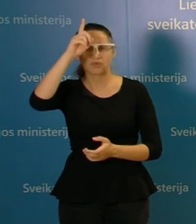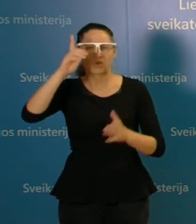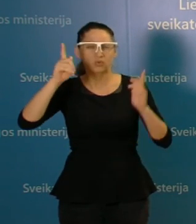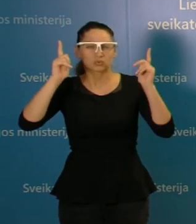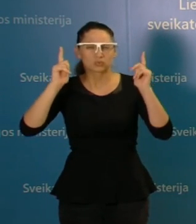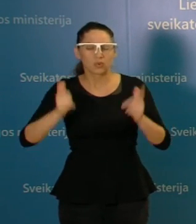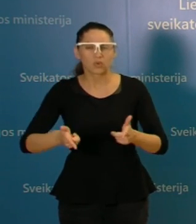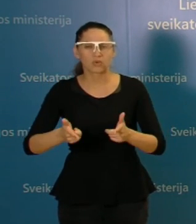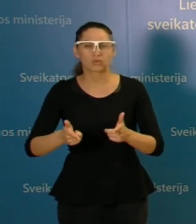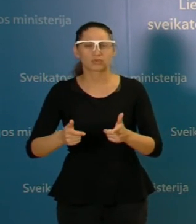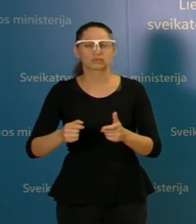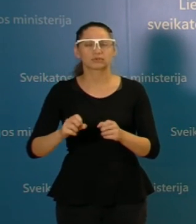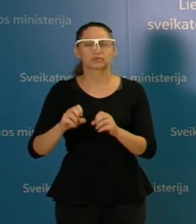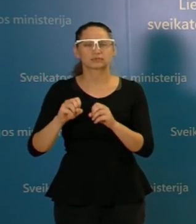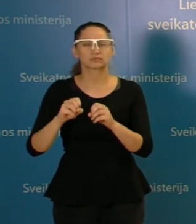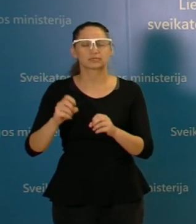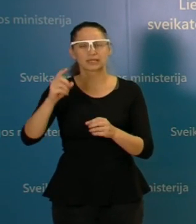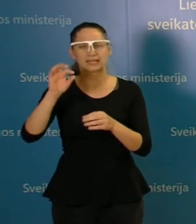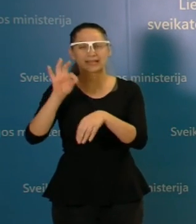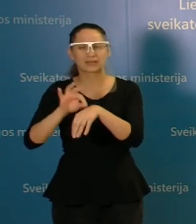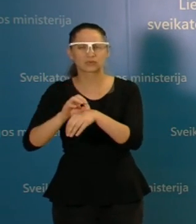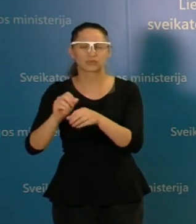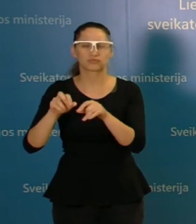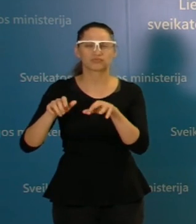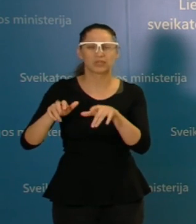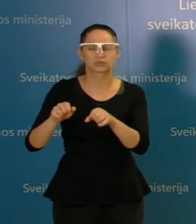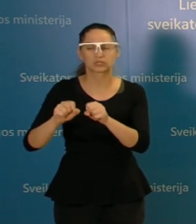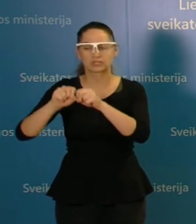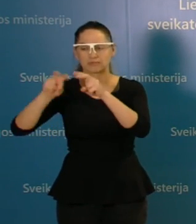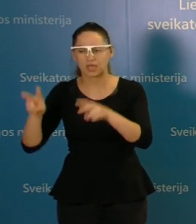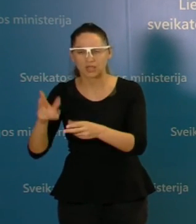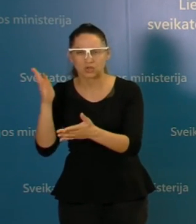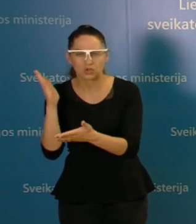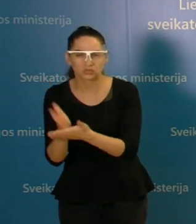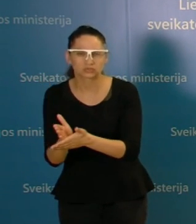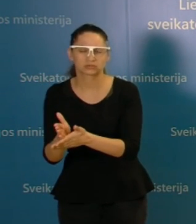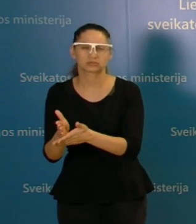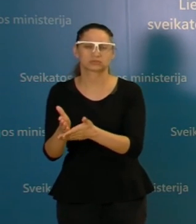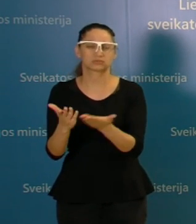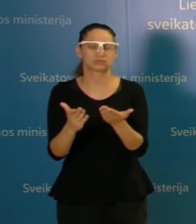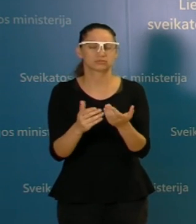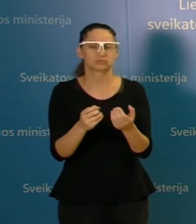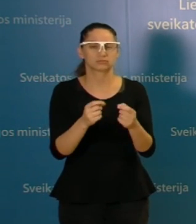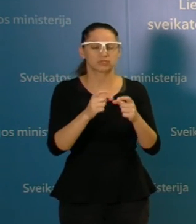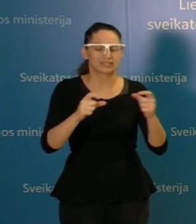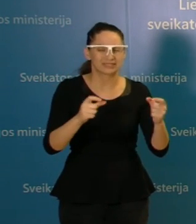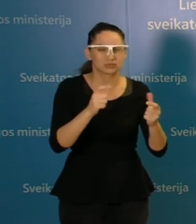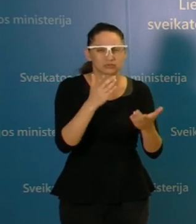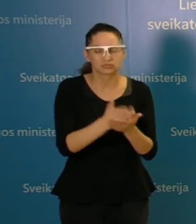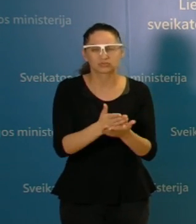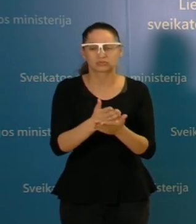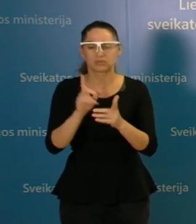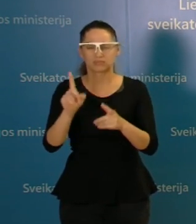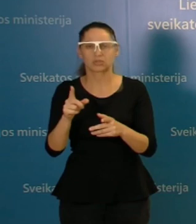tų pačių epidemiologų, turi tojo esritėje dirbančios institutus, dėja, bet nesugalvoja nieko originaliau,